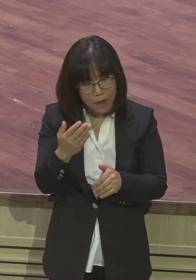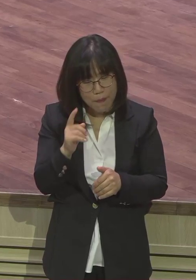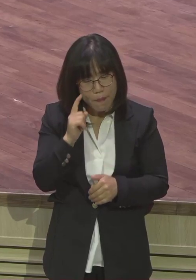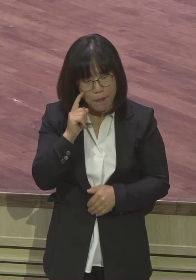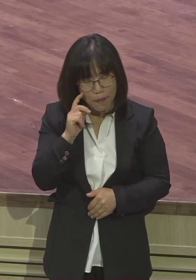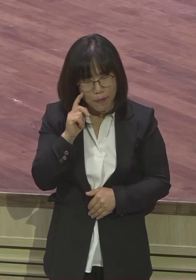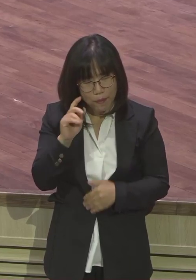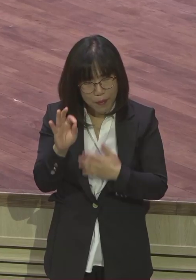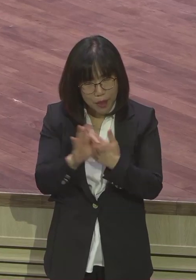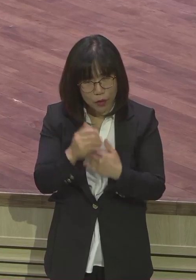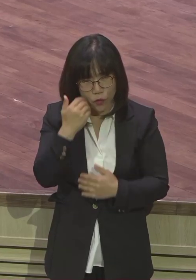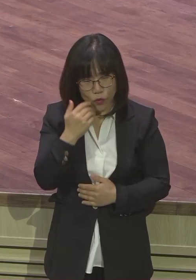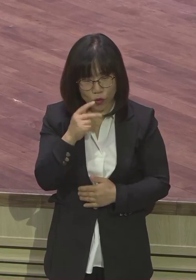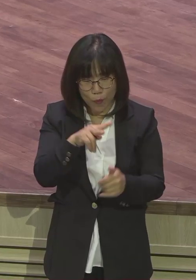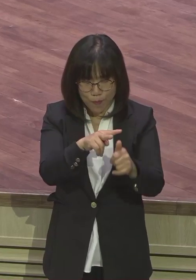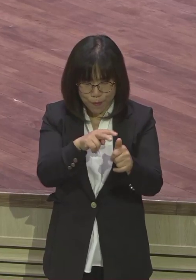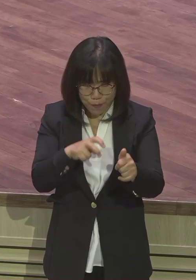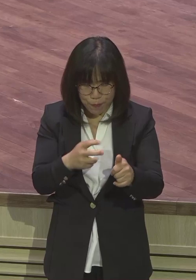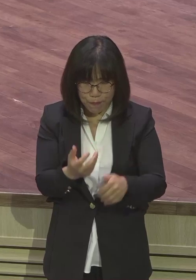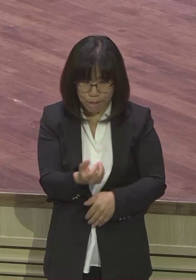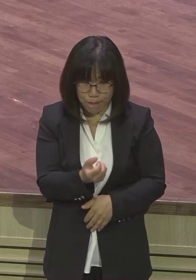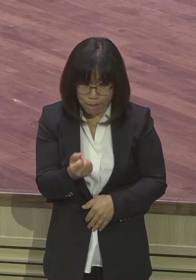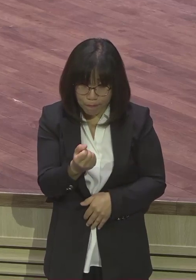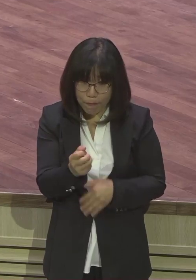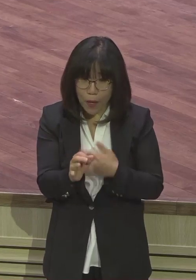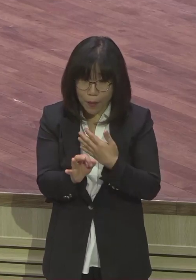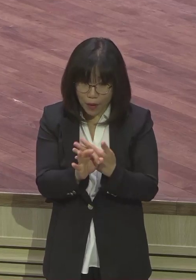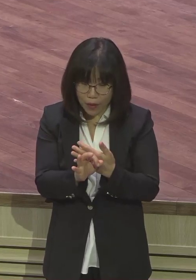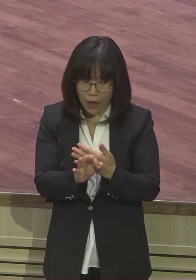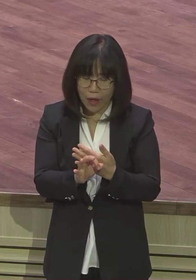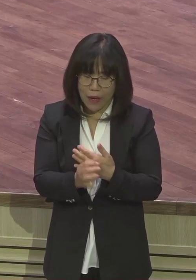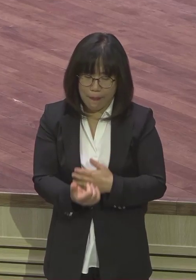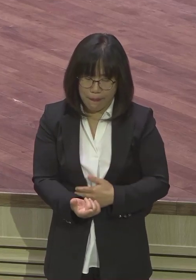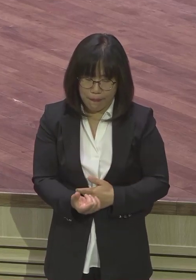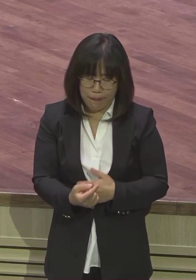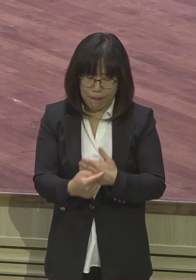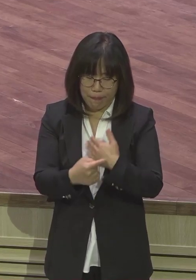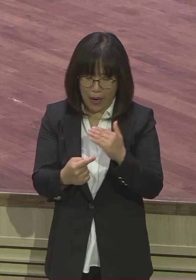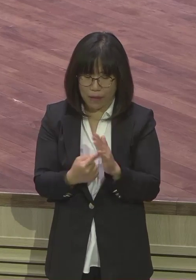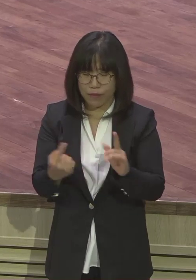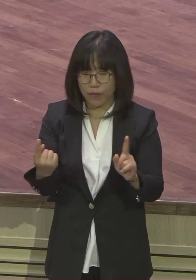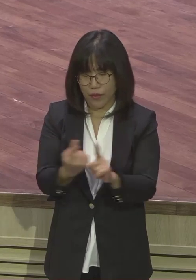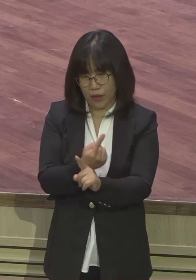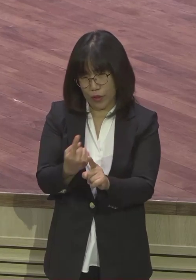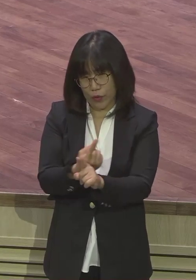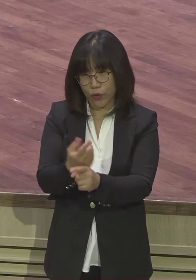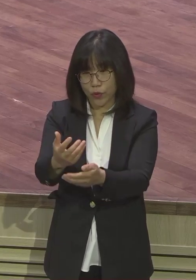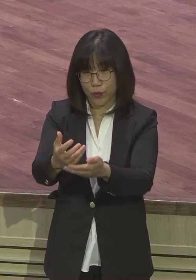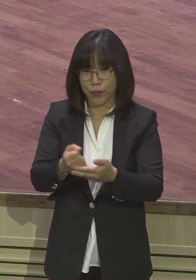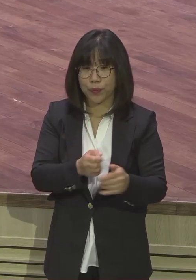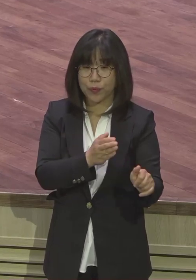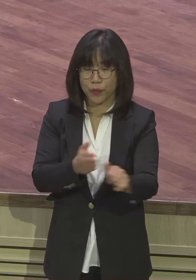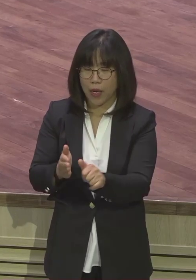치유받으시 바랍니다 세상에 다른 치유방구도 있겠지만 제일 제일 정확한 치유는요 말씀 치유예요